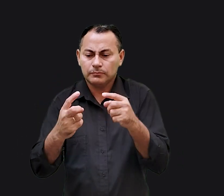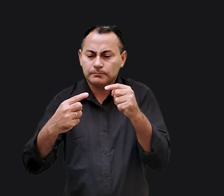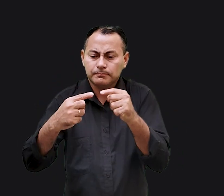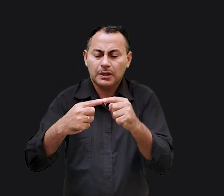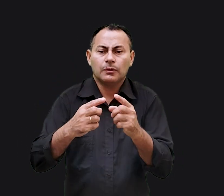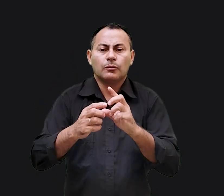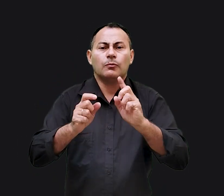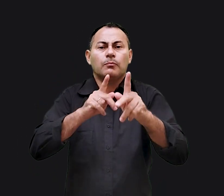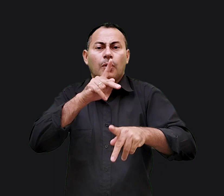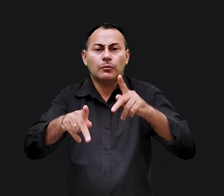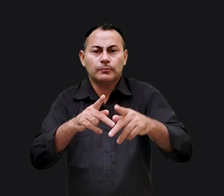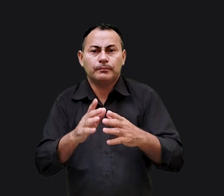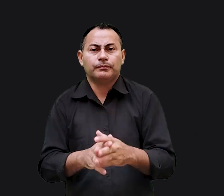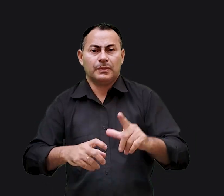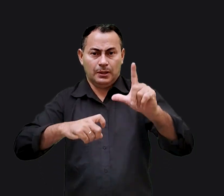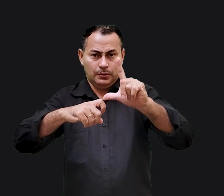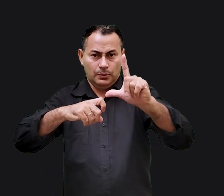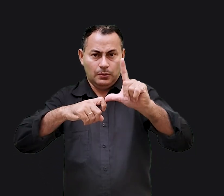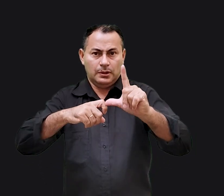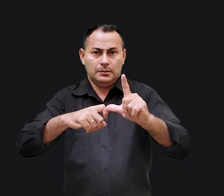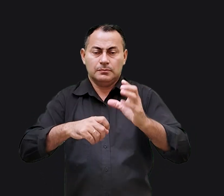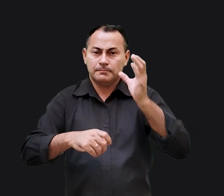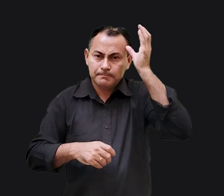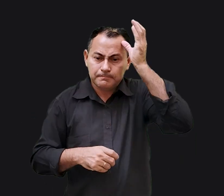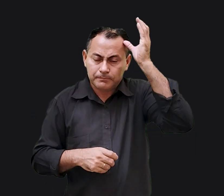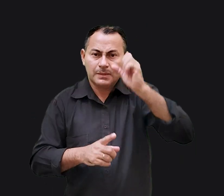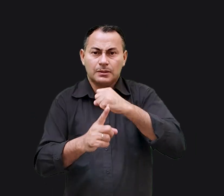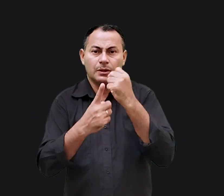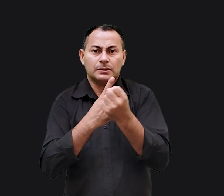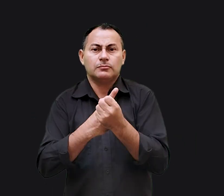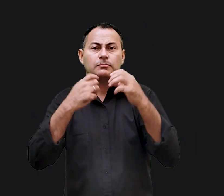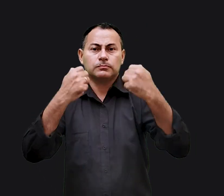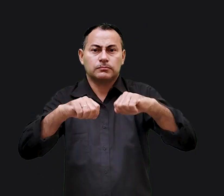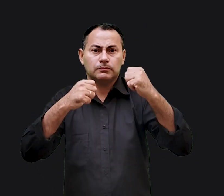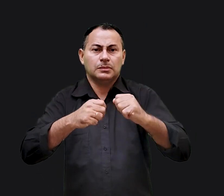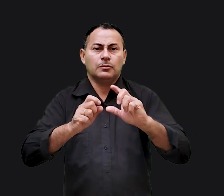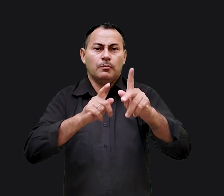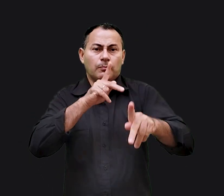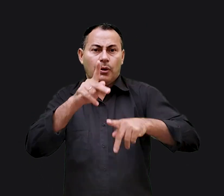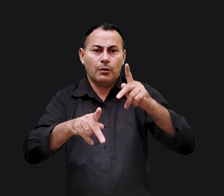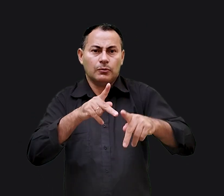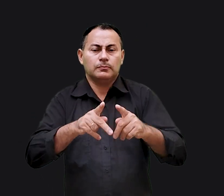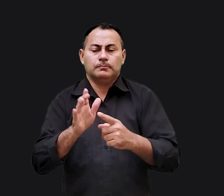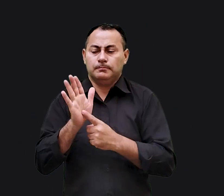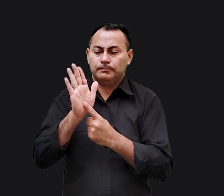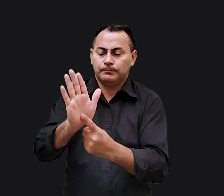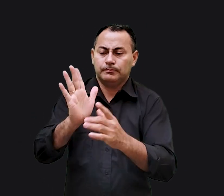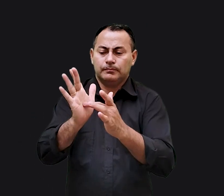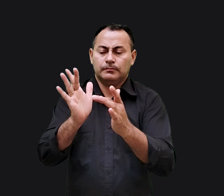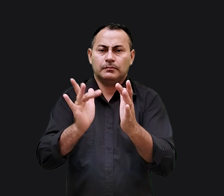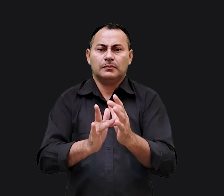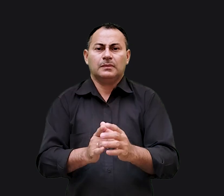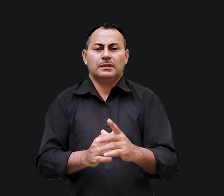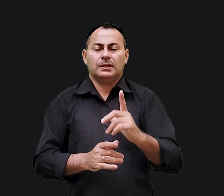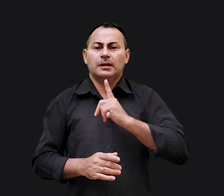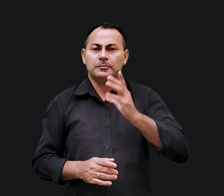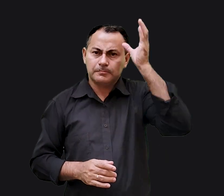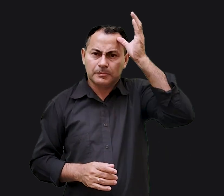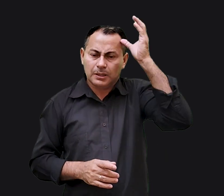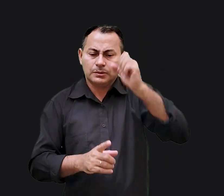próprio se identificar com a humanidade. Lucas tinha uma grande consciência social quanto às necessidades da humanidade e apresenta Jesus como tendo essa